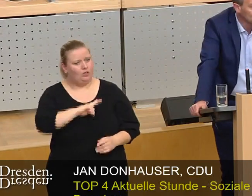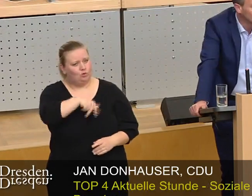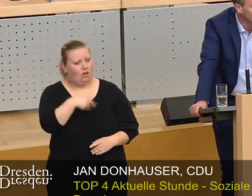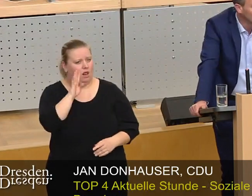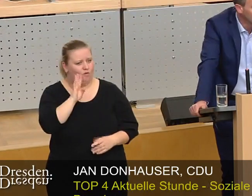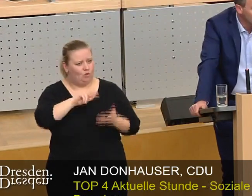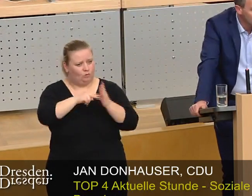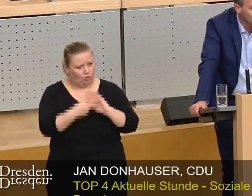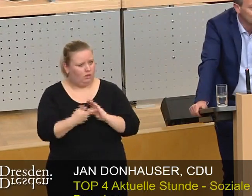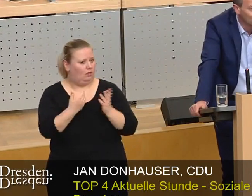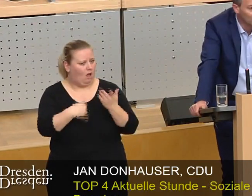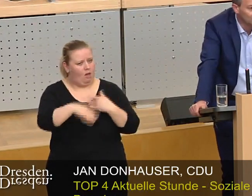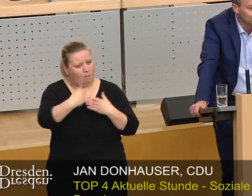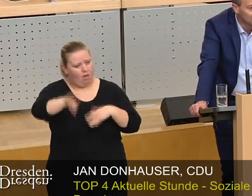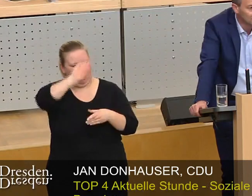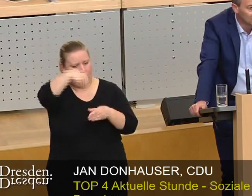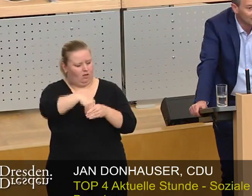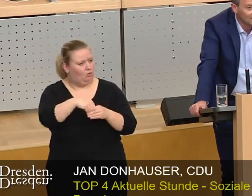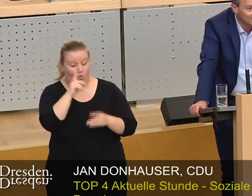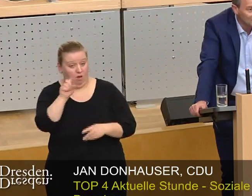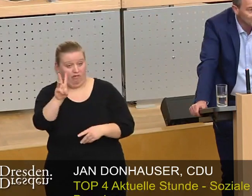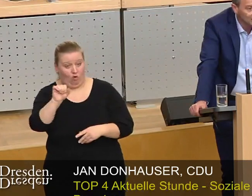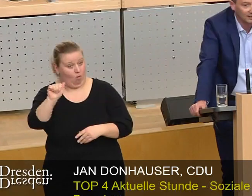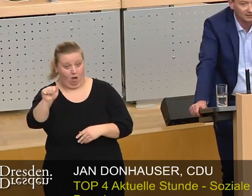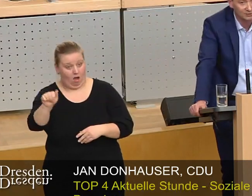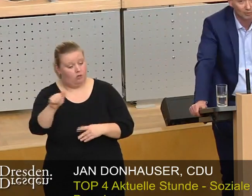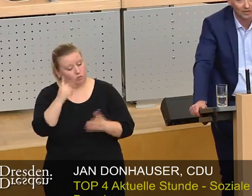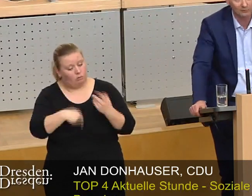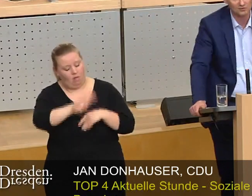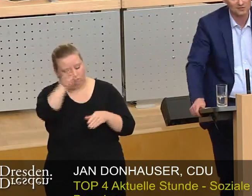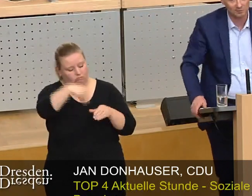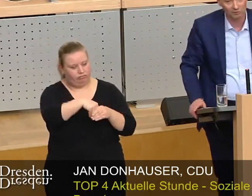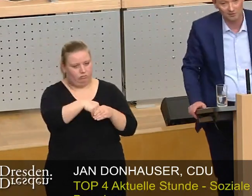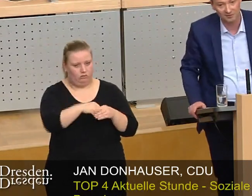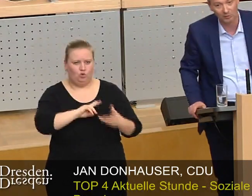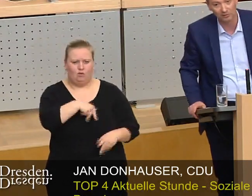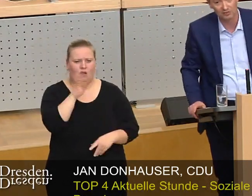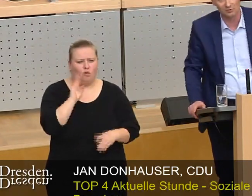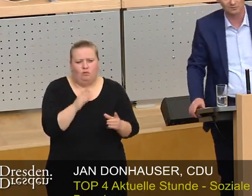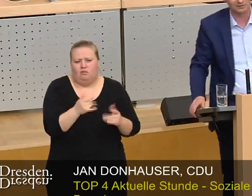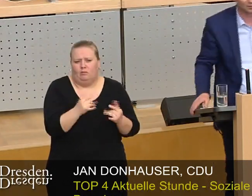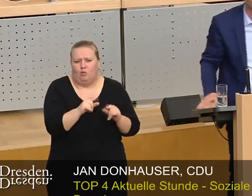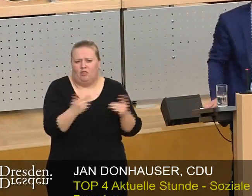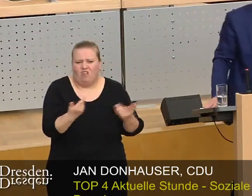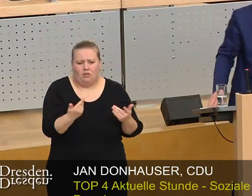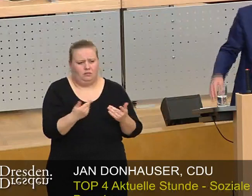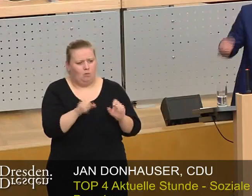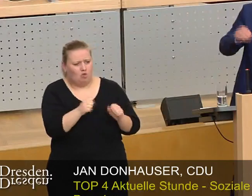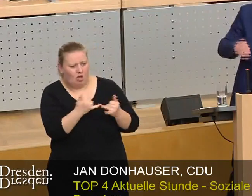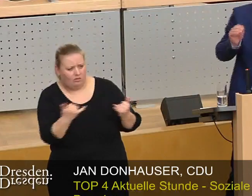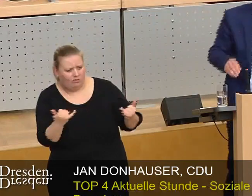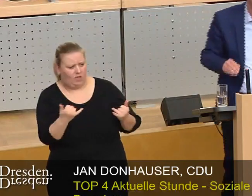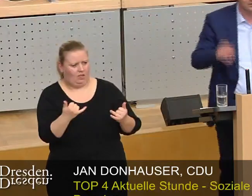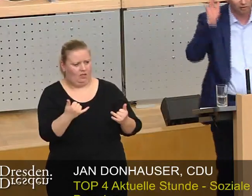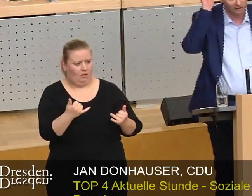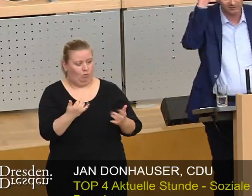Wohnungspolitik natürlich viel mehr ist als die WOBA. und dass man sich dort überlegen muss, was haben wir für Instrumente beziehungsweise für Möglichkeiten, wo wir